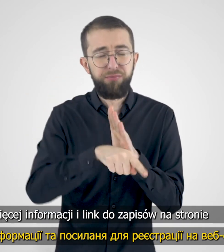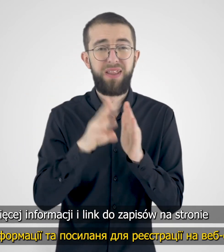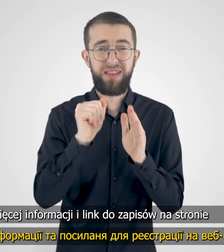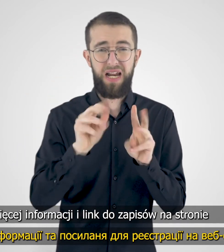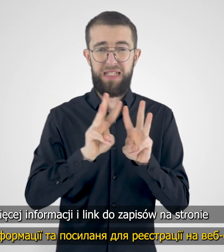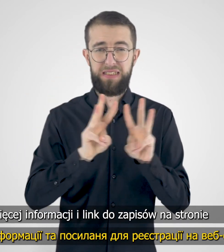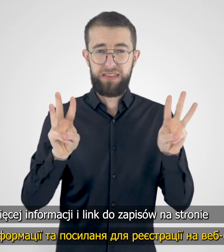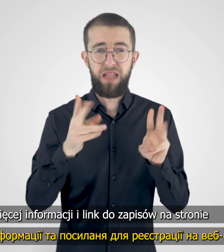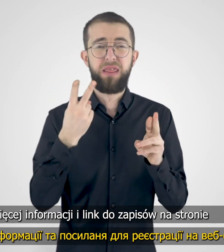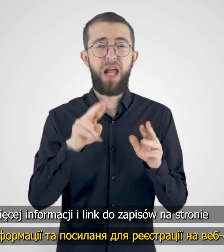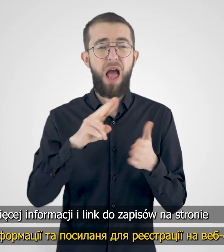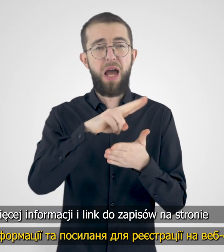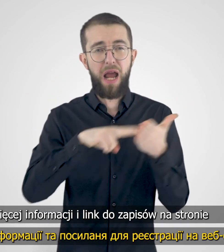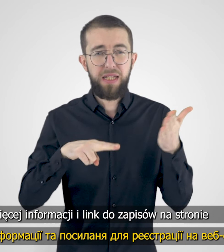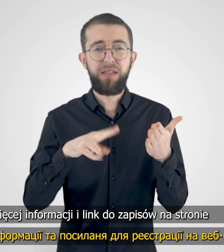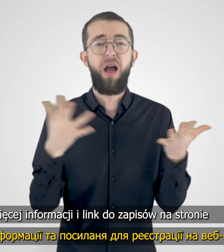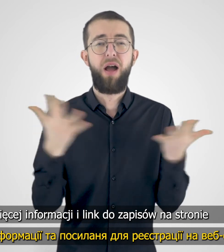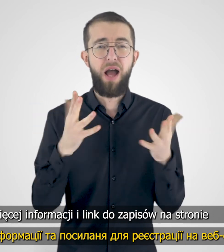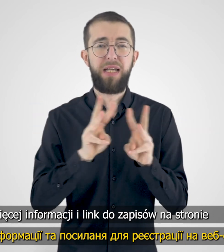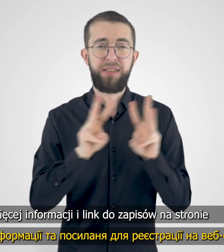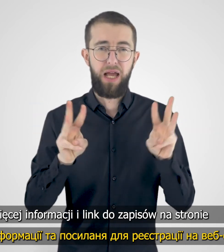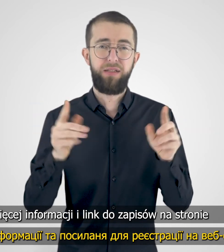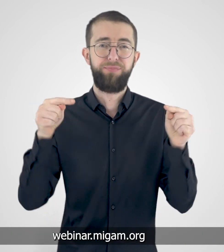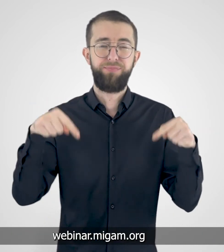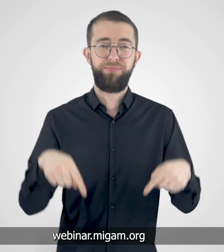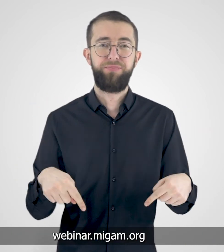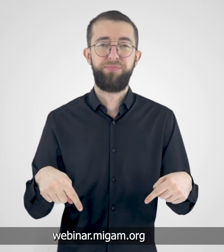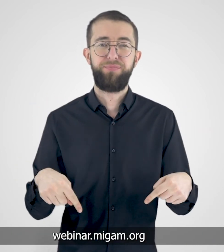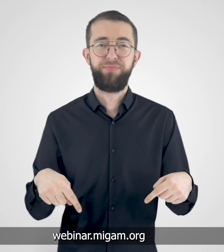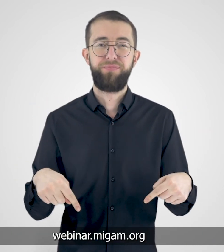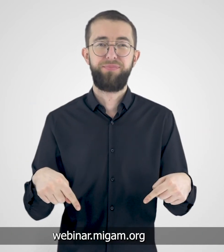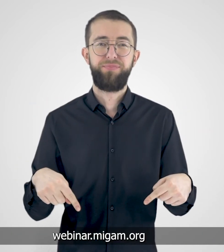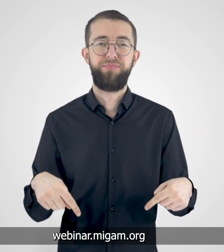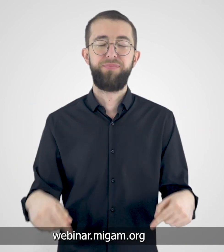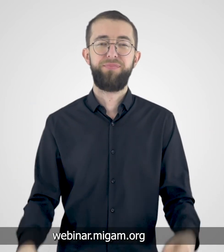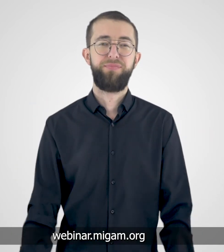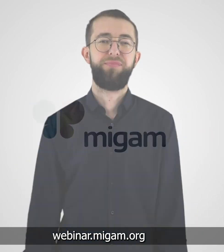na stronie webinar.migam.org